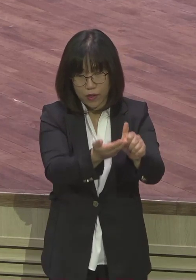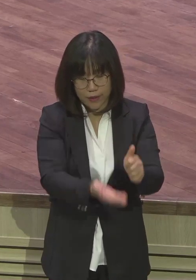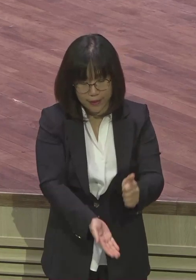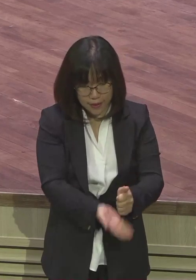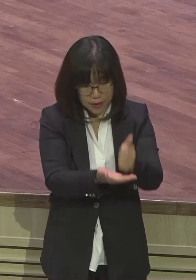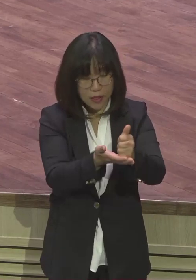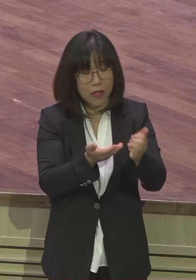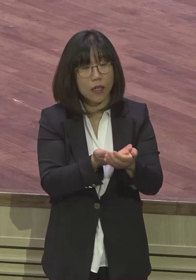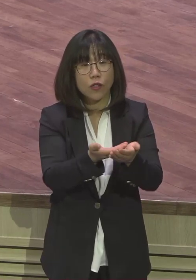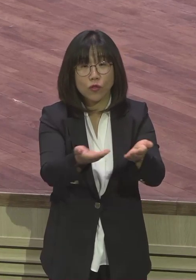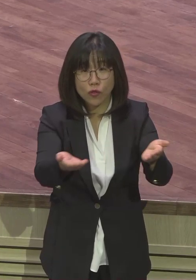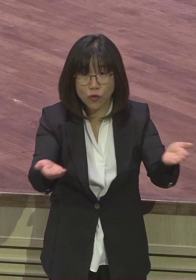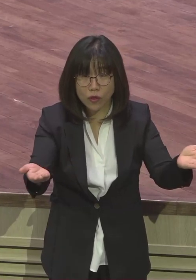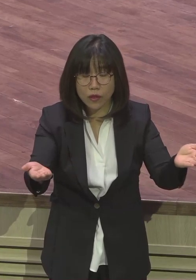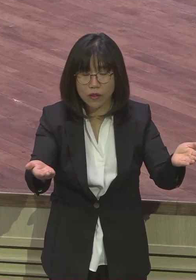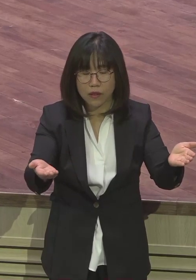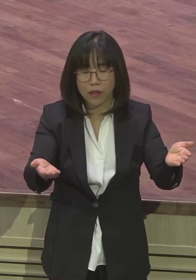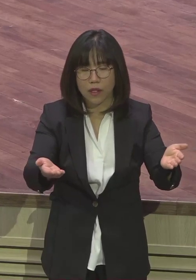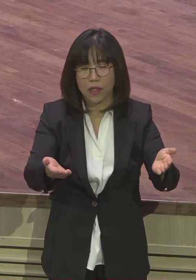서로서로 살리는 것.